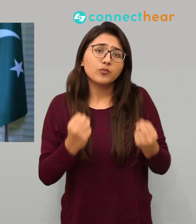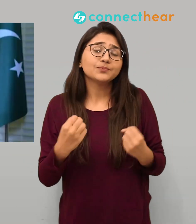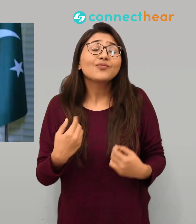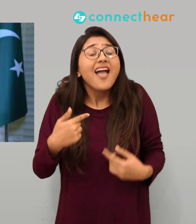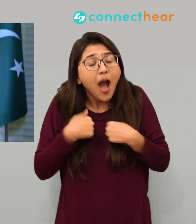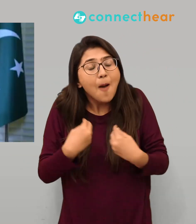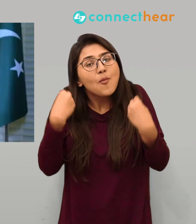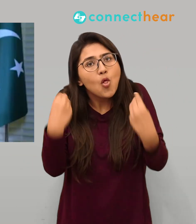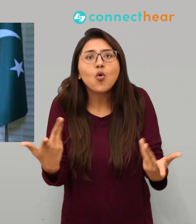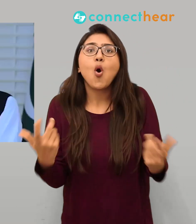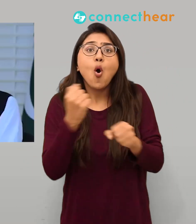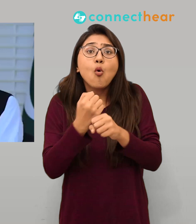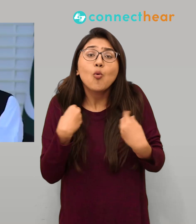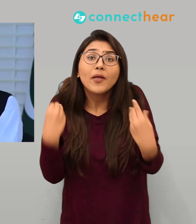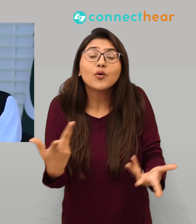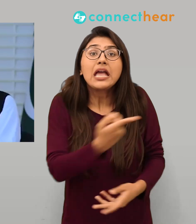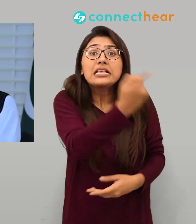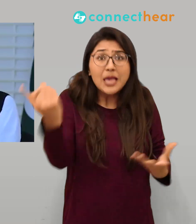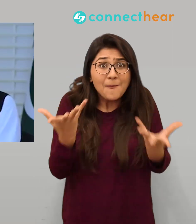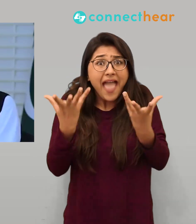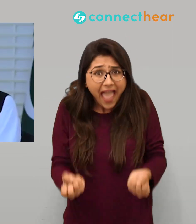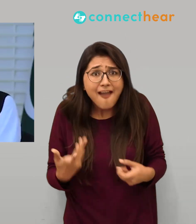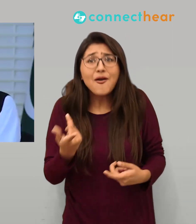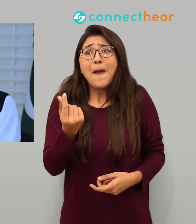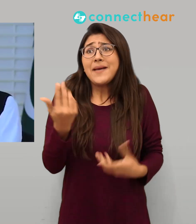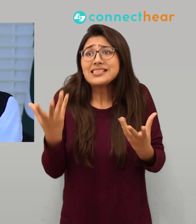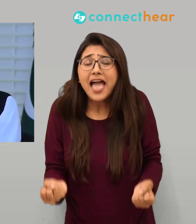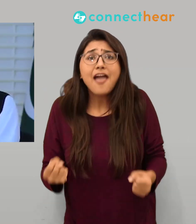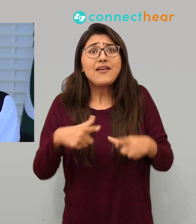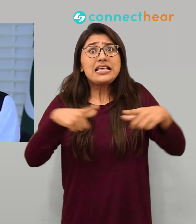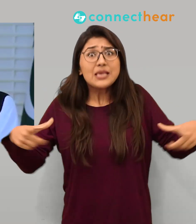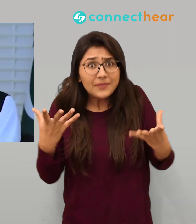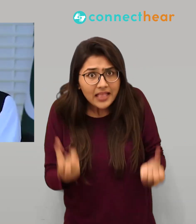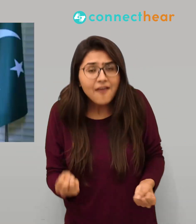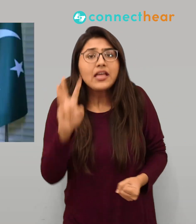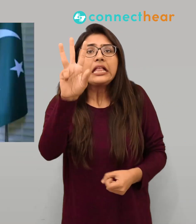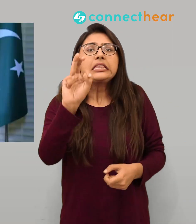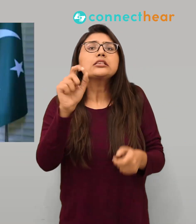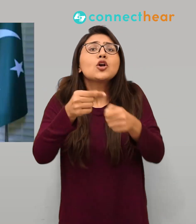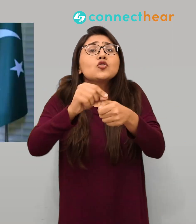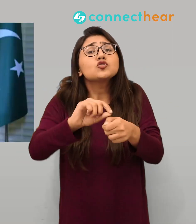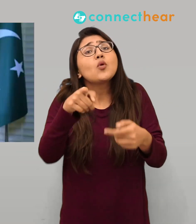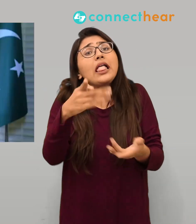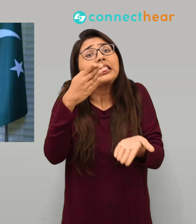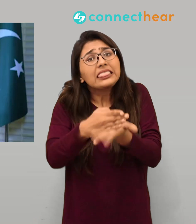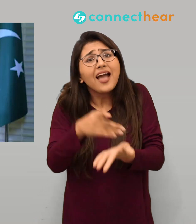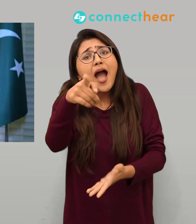اساسوں کو ڈیکلیئر کرنے کی یہ سب سے آسان سکیم ہے یہ ہے تیس جون تک یہ آپ کے پاس ایک موقع ہے کہ جو بھی